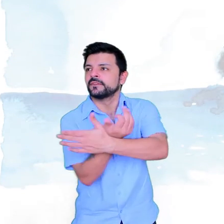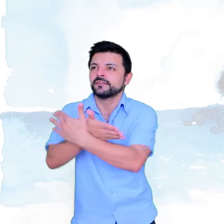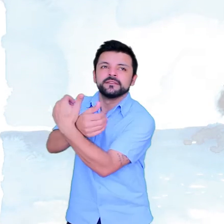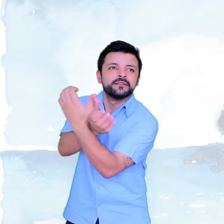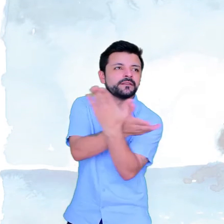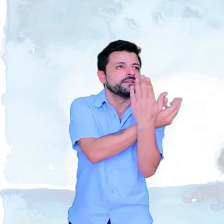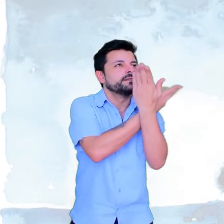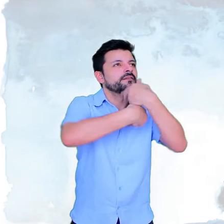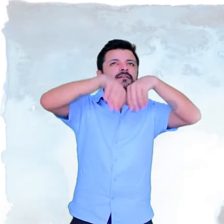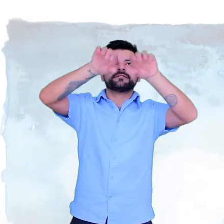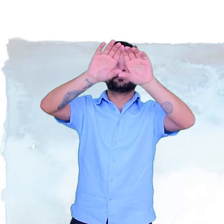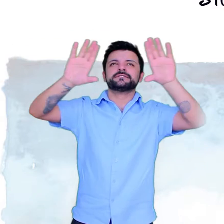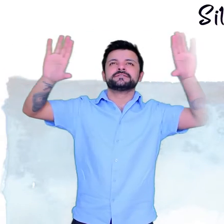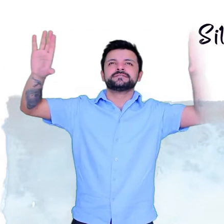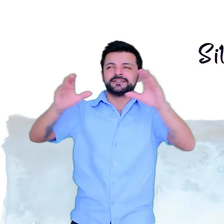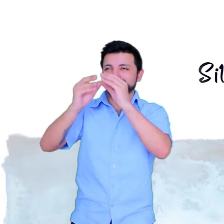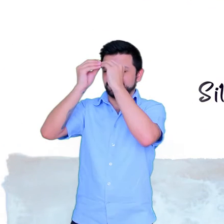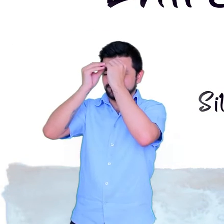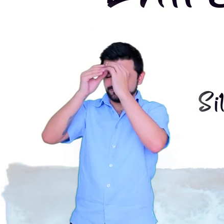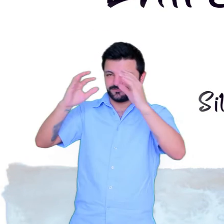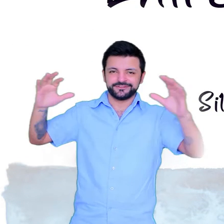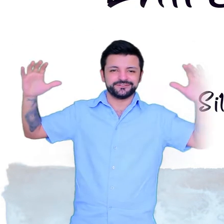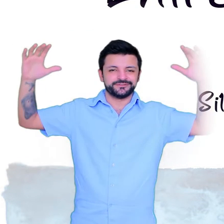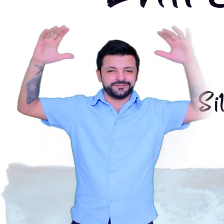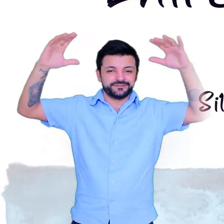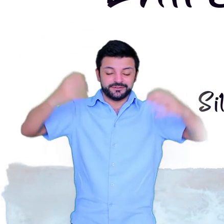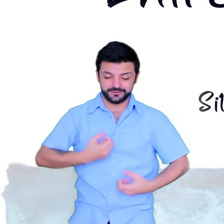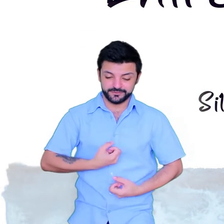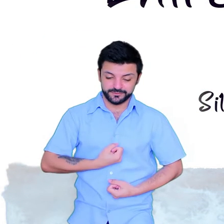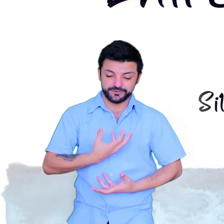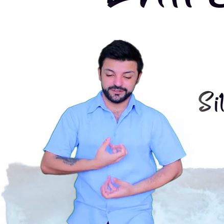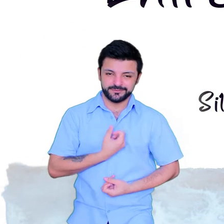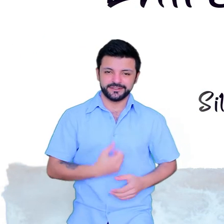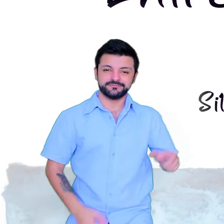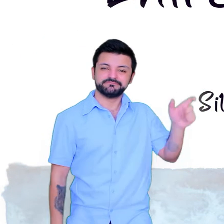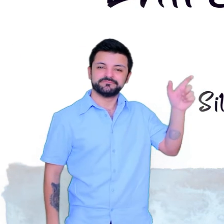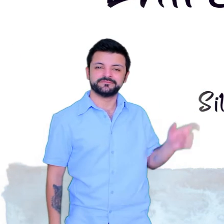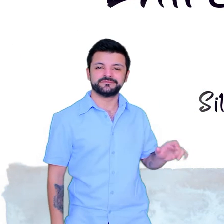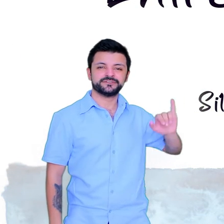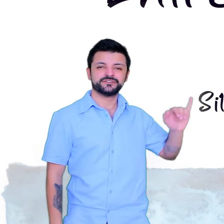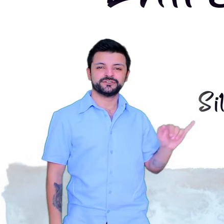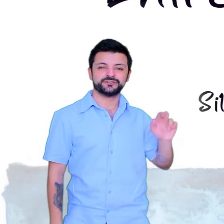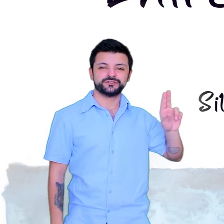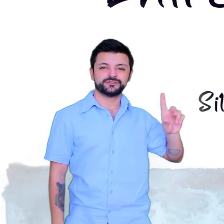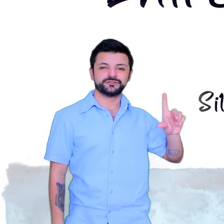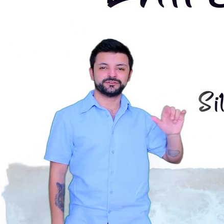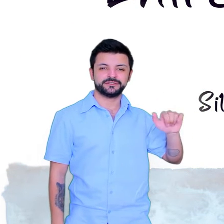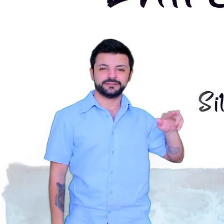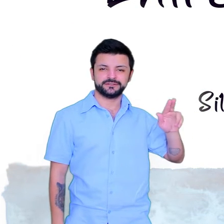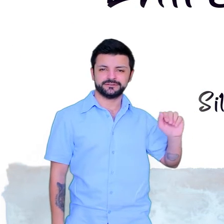Entre Céu e Sonho Poemas de Juliana Preto Paranaguá, 2020